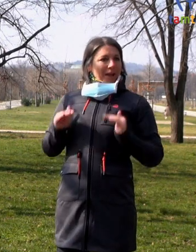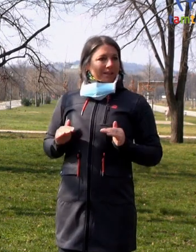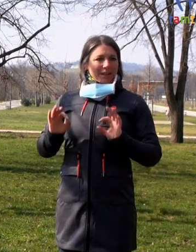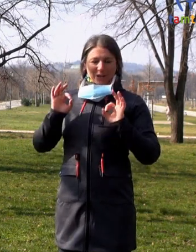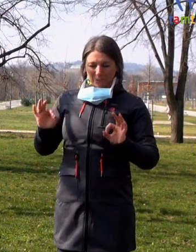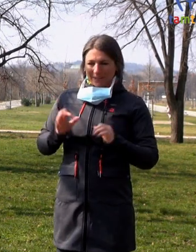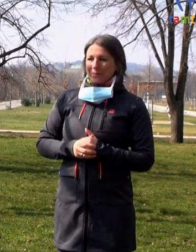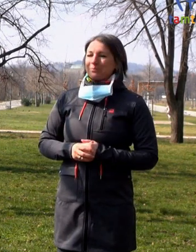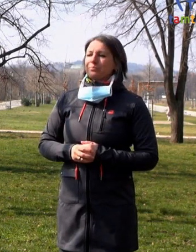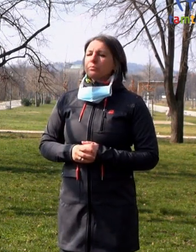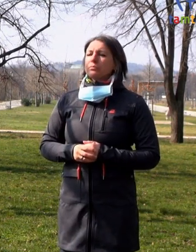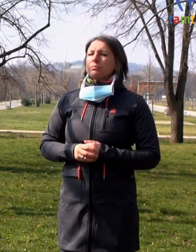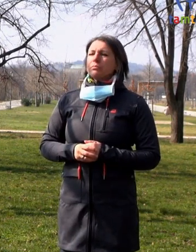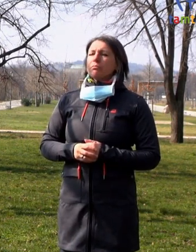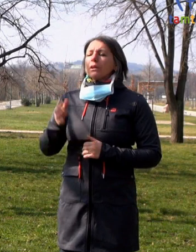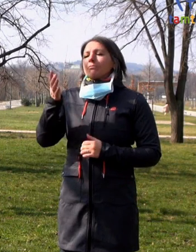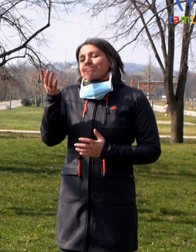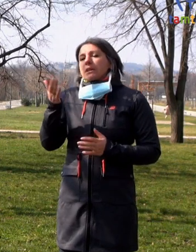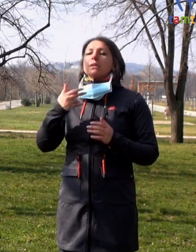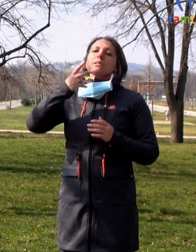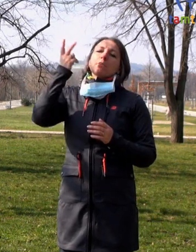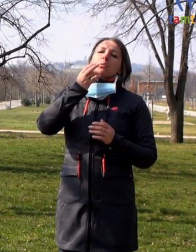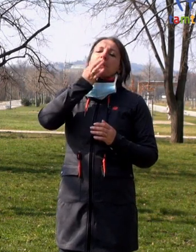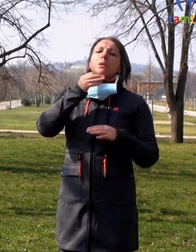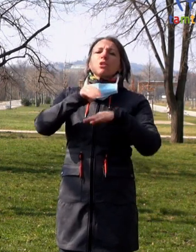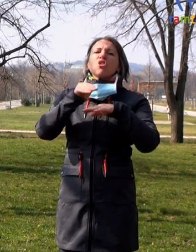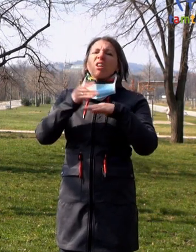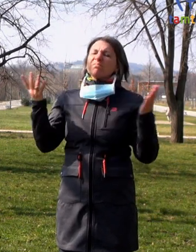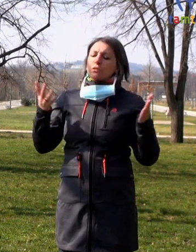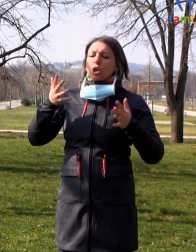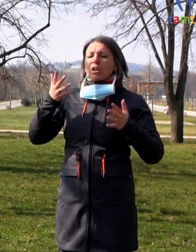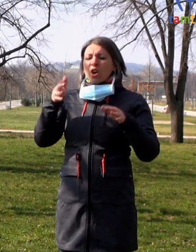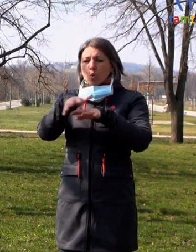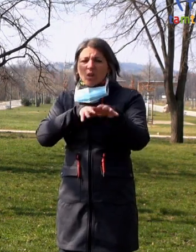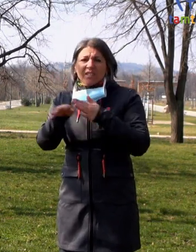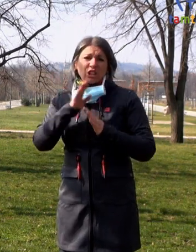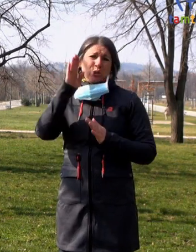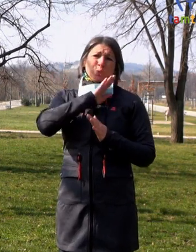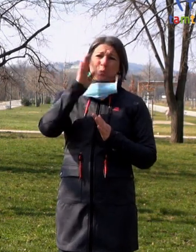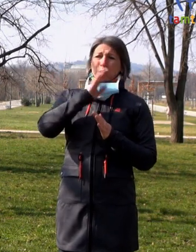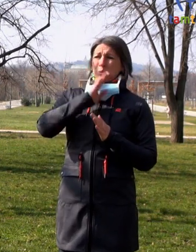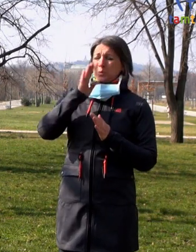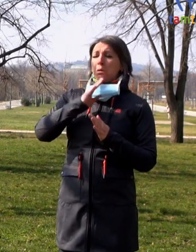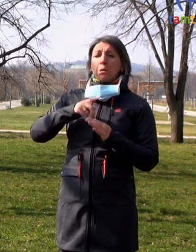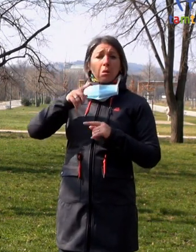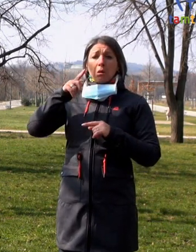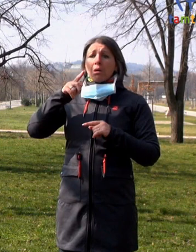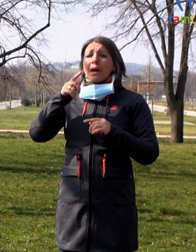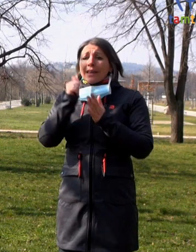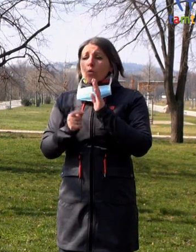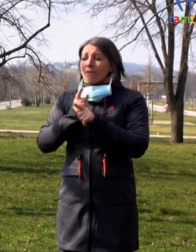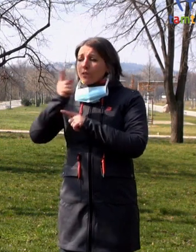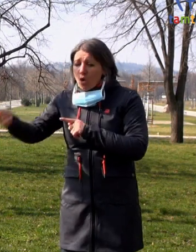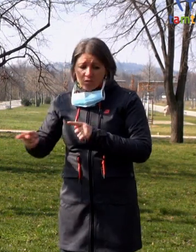Nicméně, když přijdete, řeknete, že nemáte rukavice, nemáte jednorázové, můžete některé použít i vícekrát,